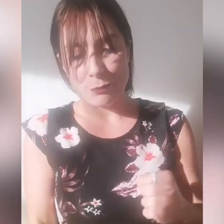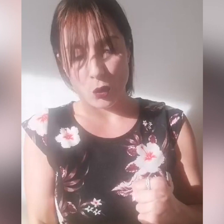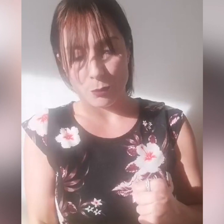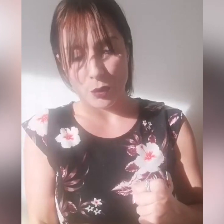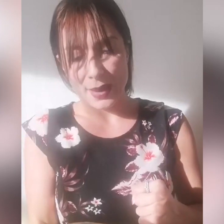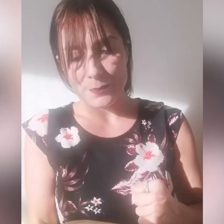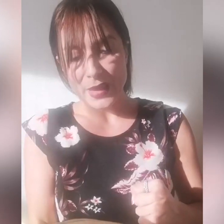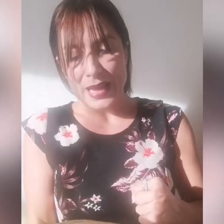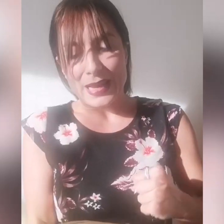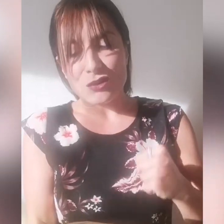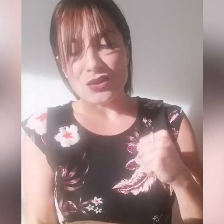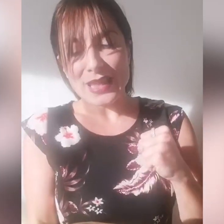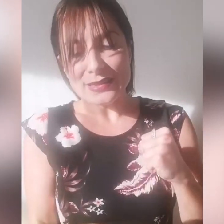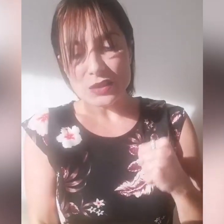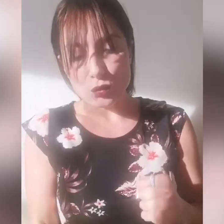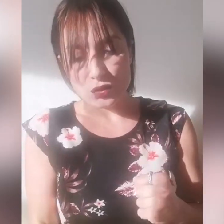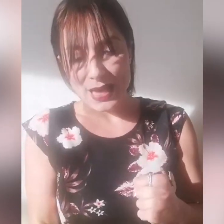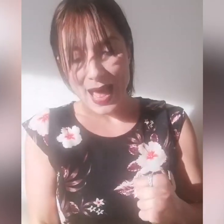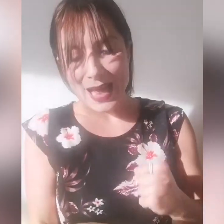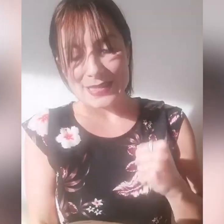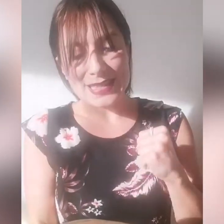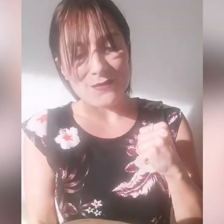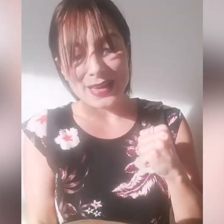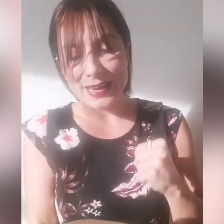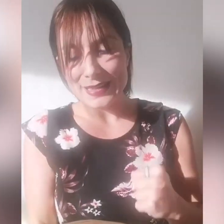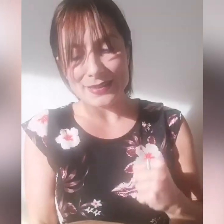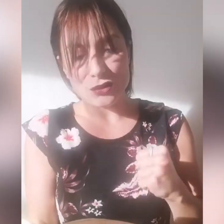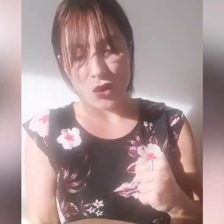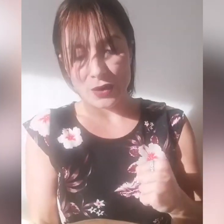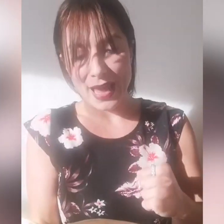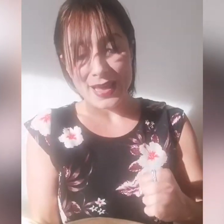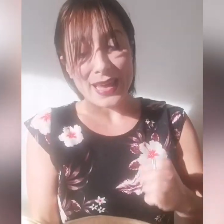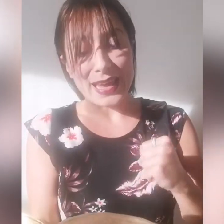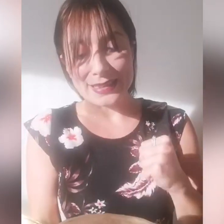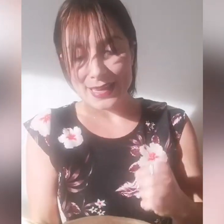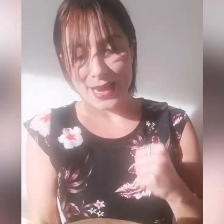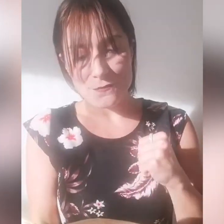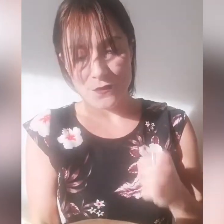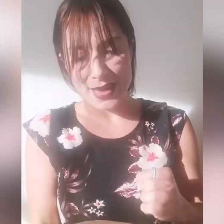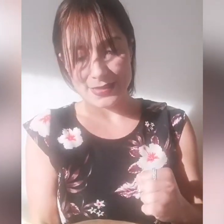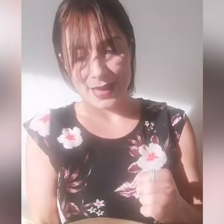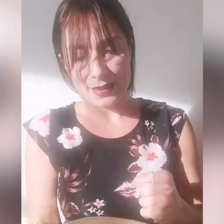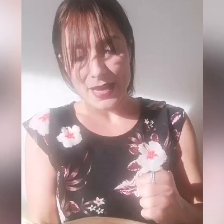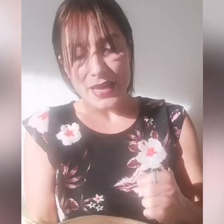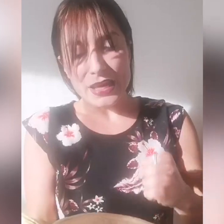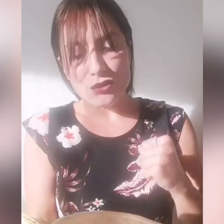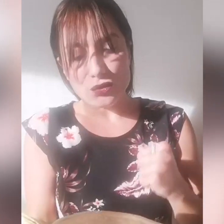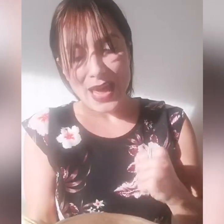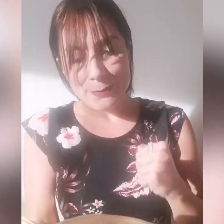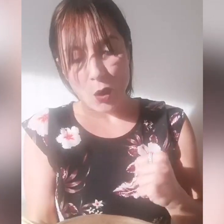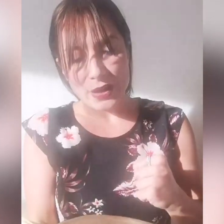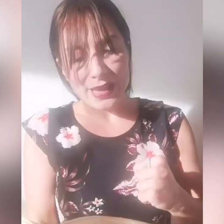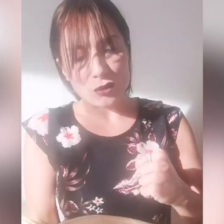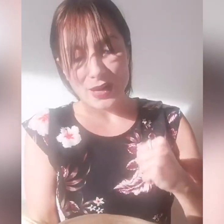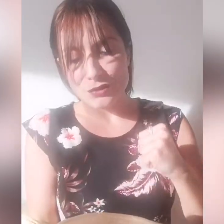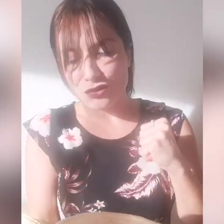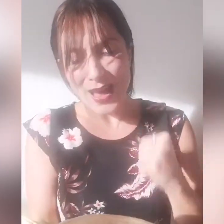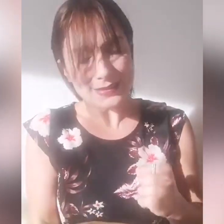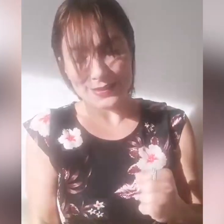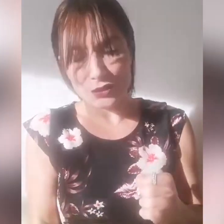porpora. La città di Susa alzava grida di gioia ed era in festa. I giudei poi erano raggianti di